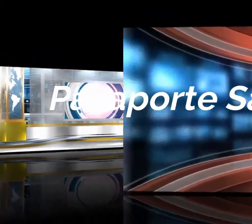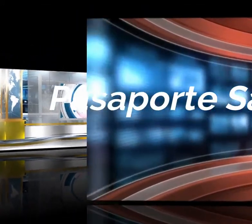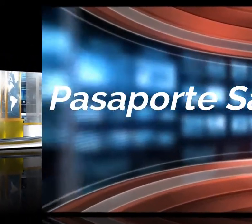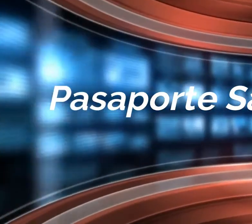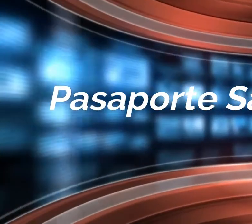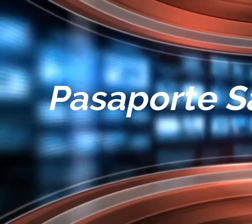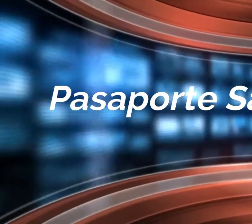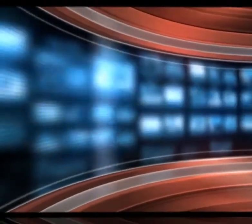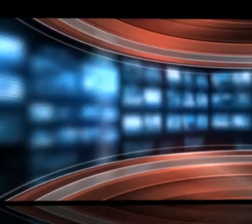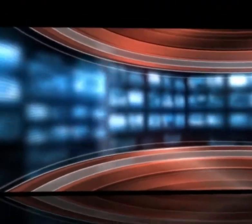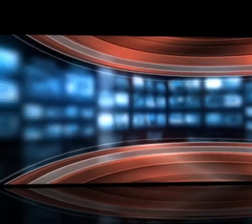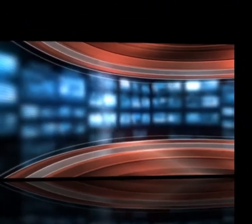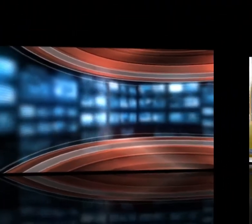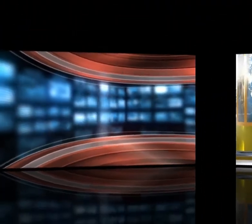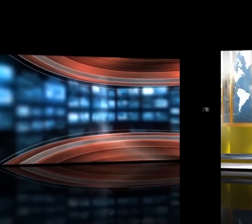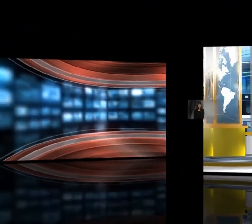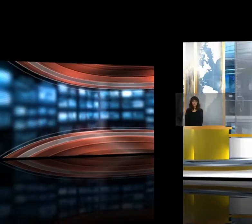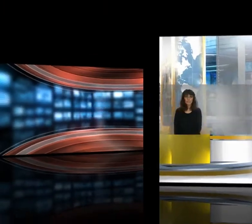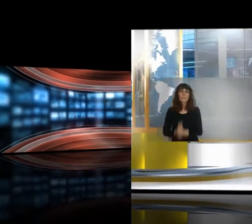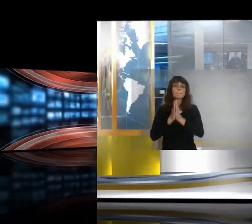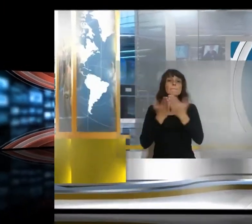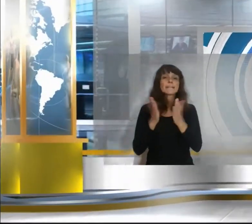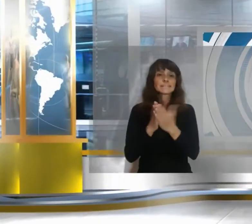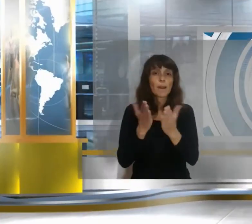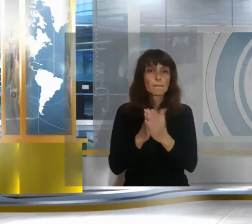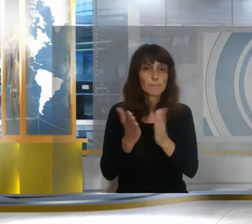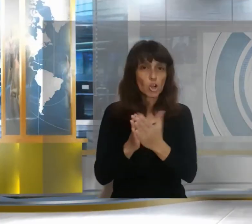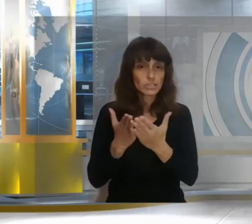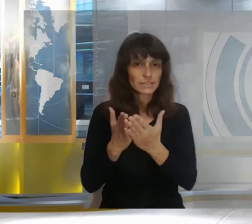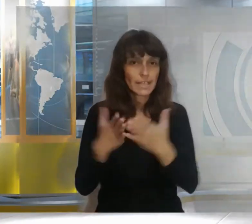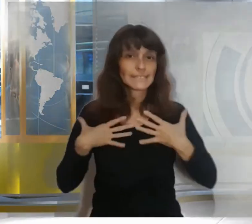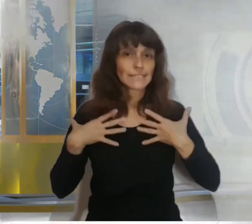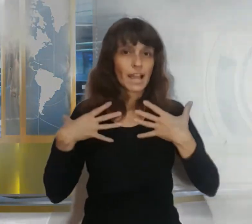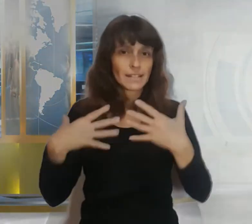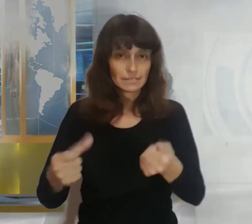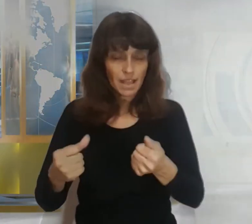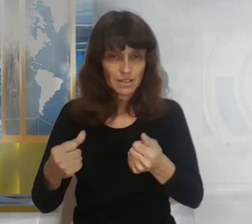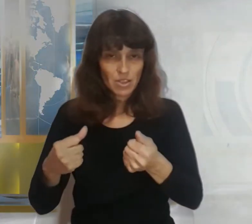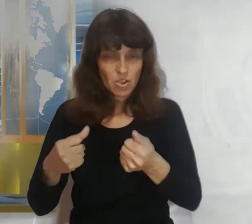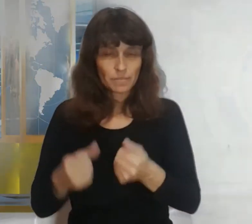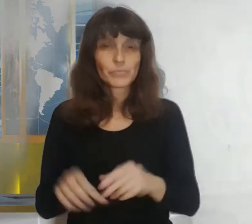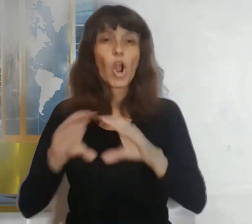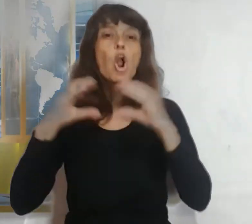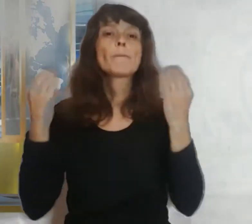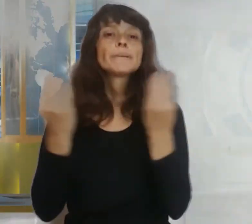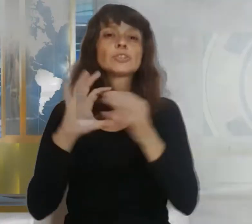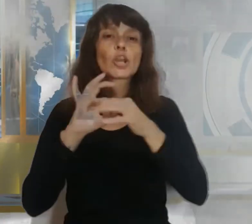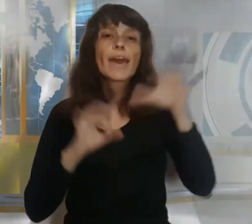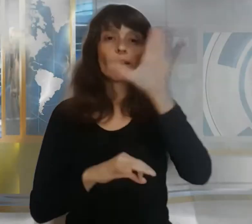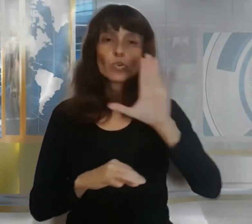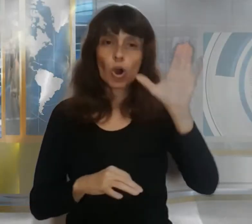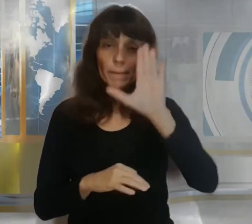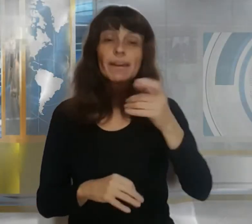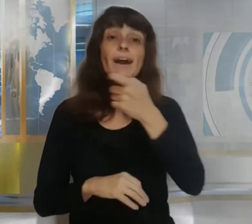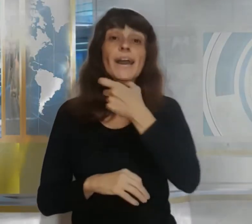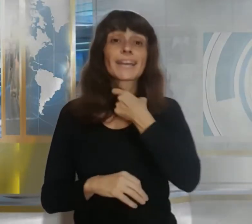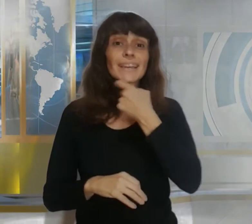pasaporte sanitario la comisión europea quiere que los estados miembros tengan aprobado lo antes